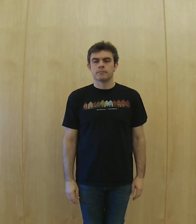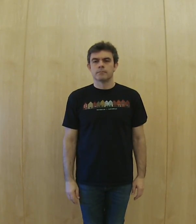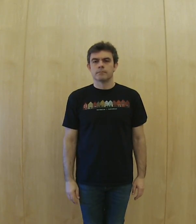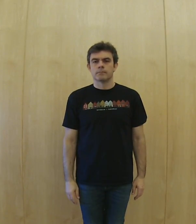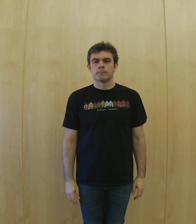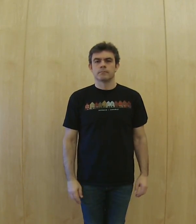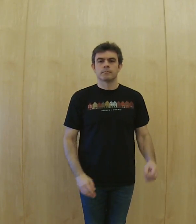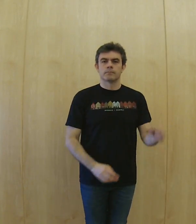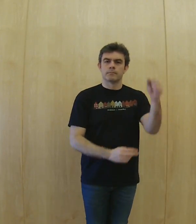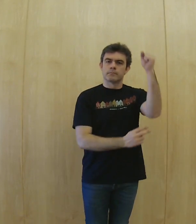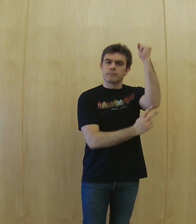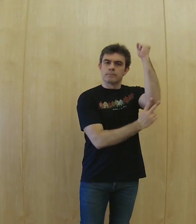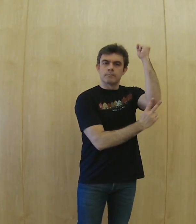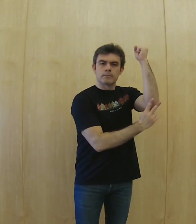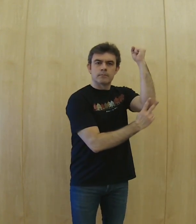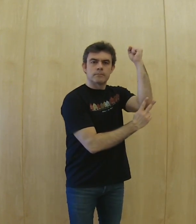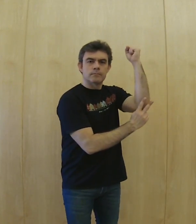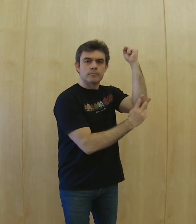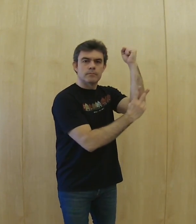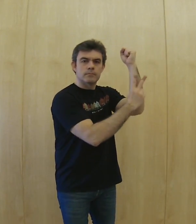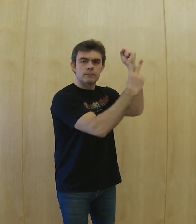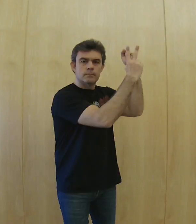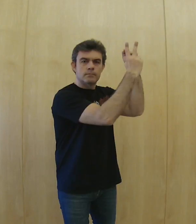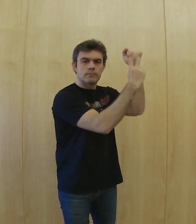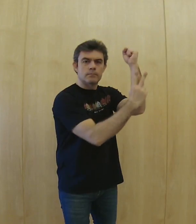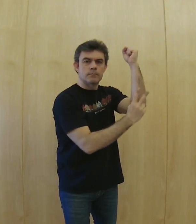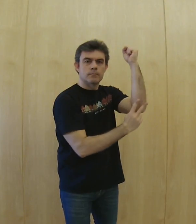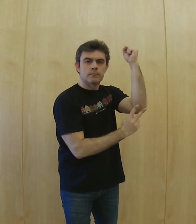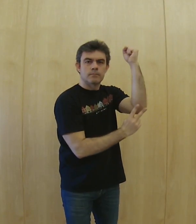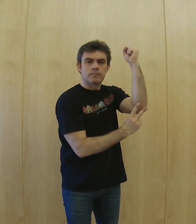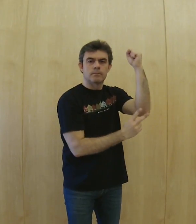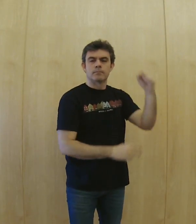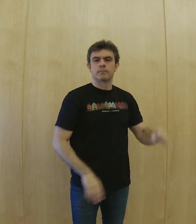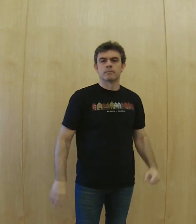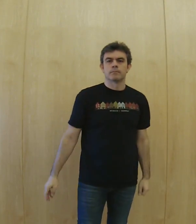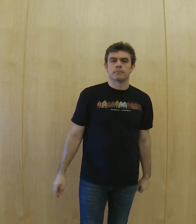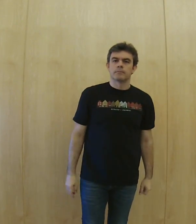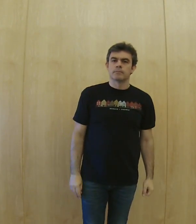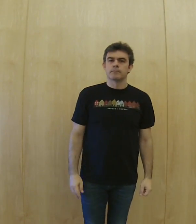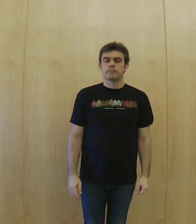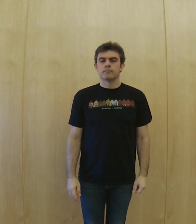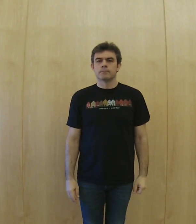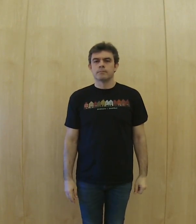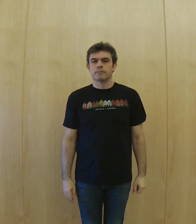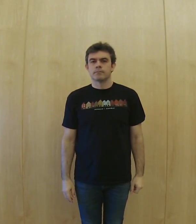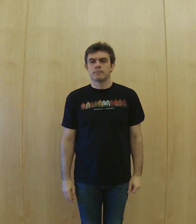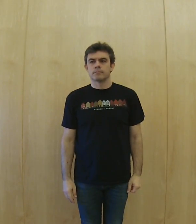volumen o amplitud, regulador de tiempo,